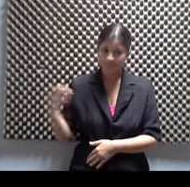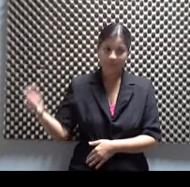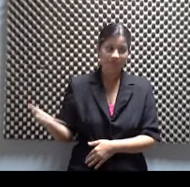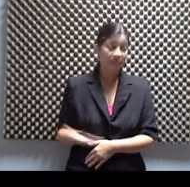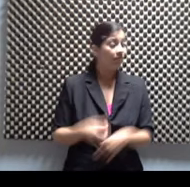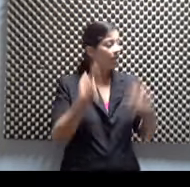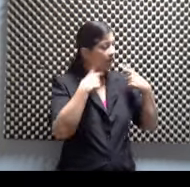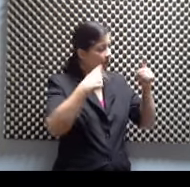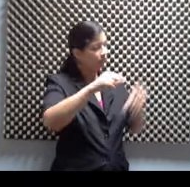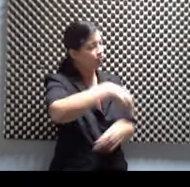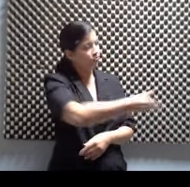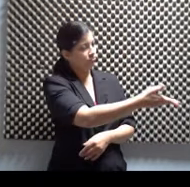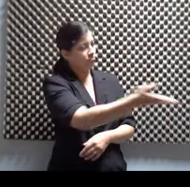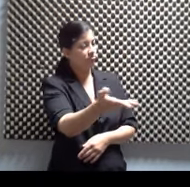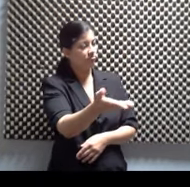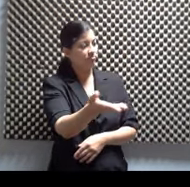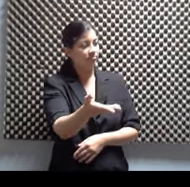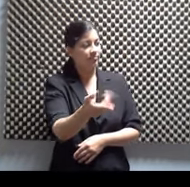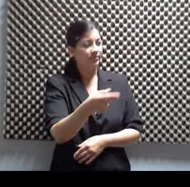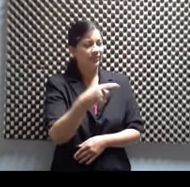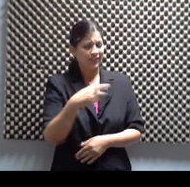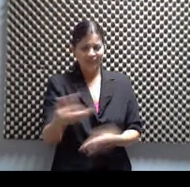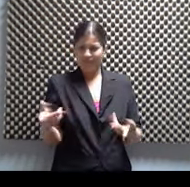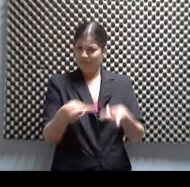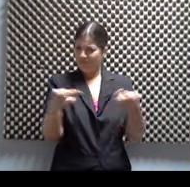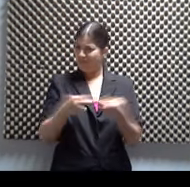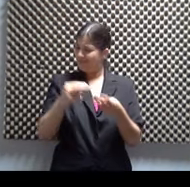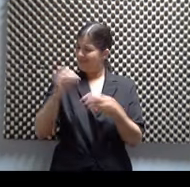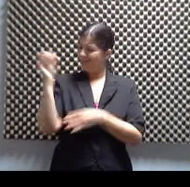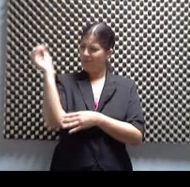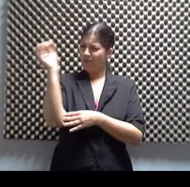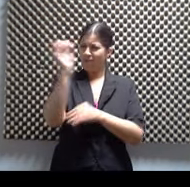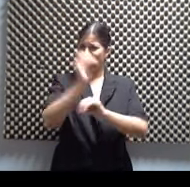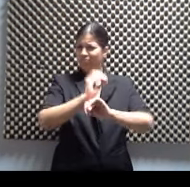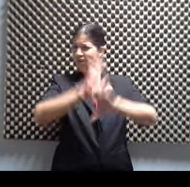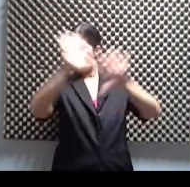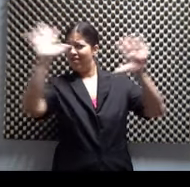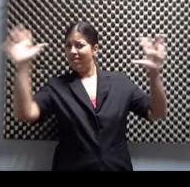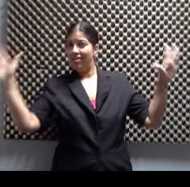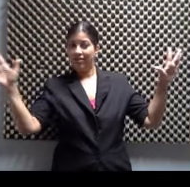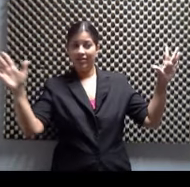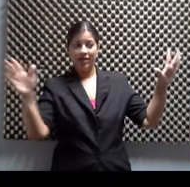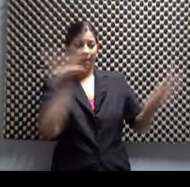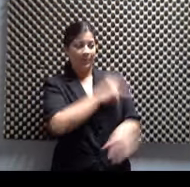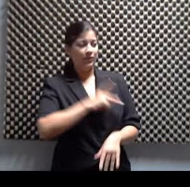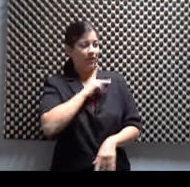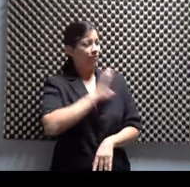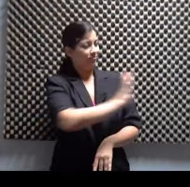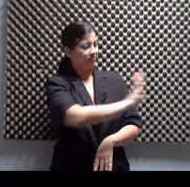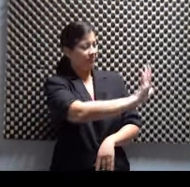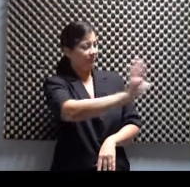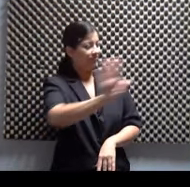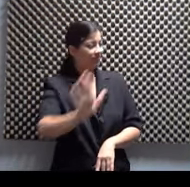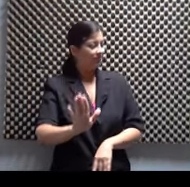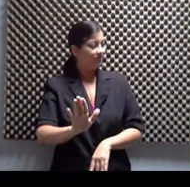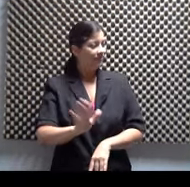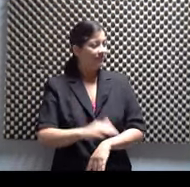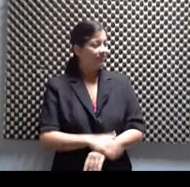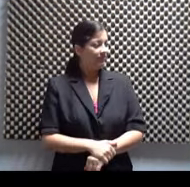ustedes. Este espacio, bueno, este espacio es de luz. Y sobre todo brilla con la personalidad, con el carisma, con el cariño de ustedes. Así que le